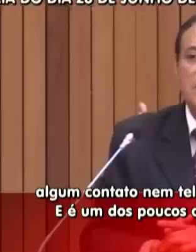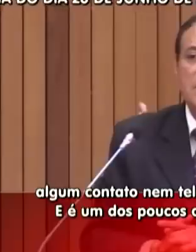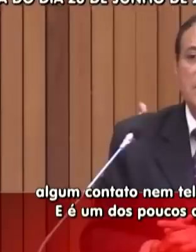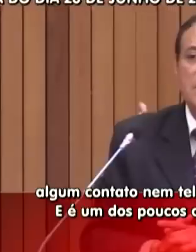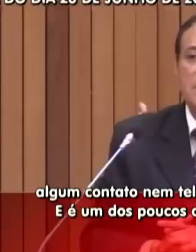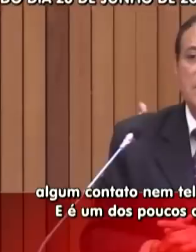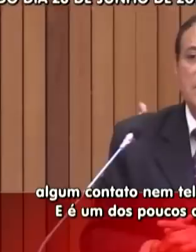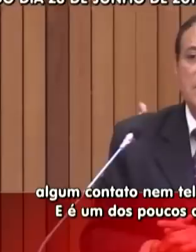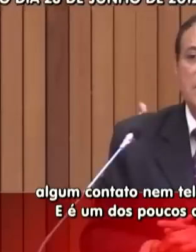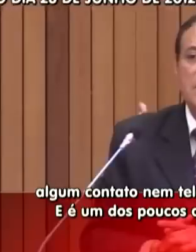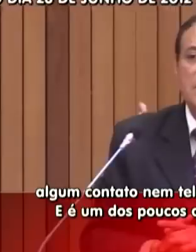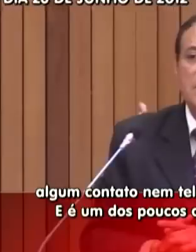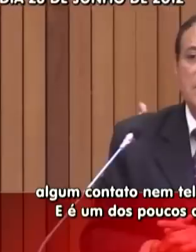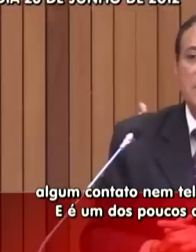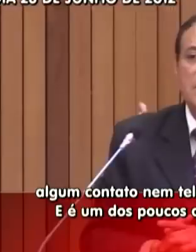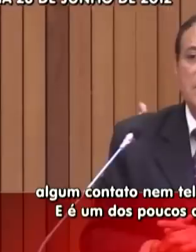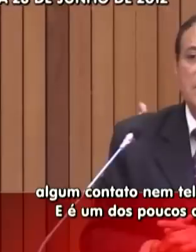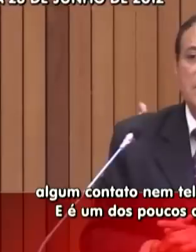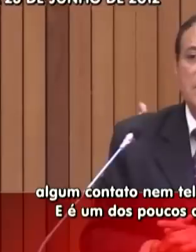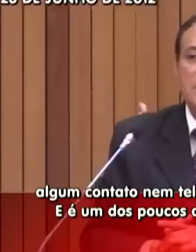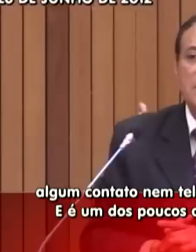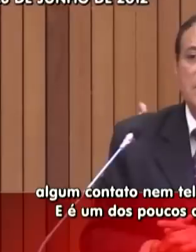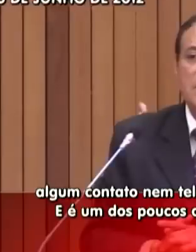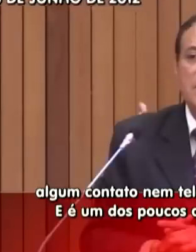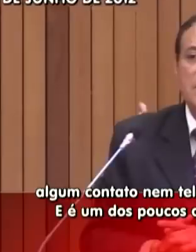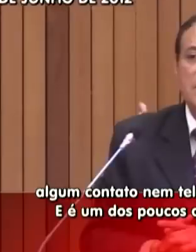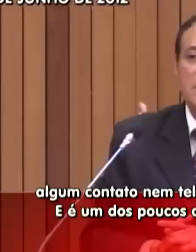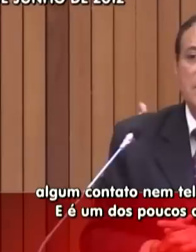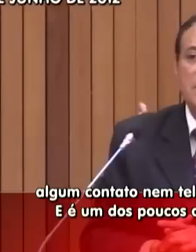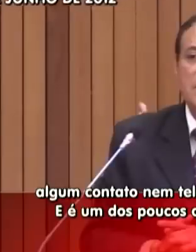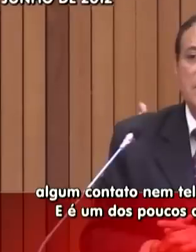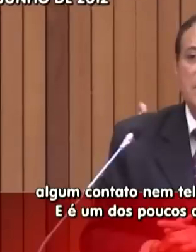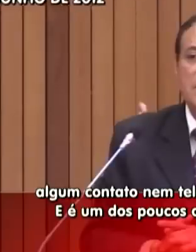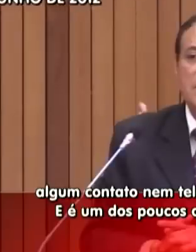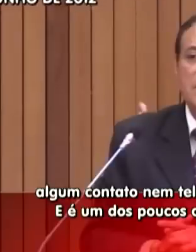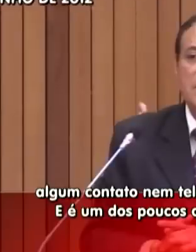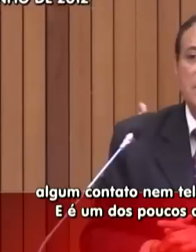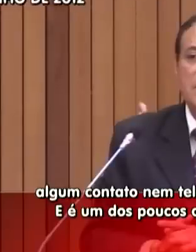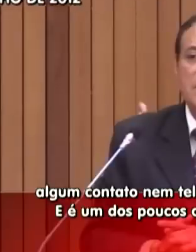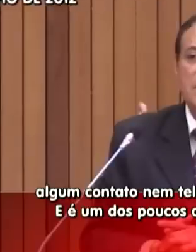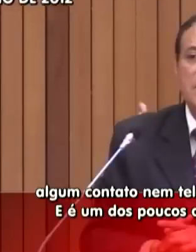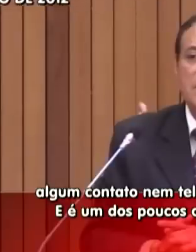me lembro, algum contato. Nem telefônico, nem pessoal. E é um dos poucos que eu não conheço. um dos eu conheço.